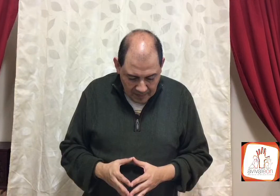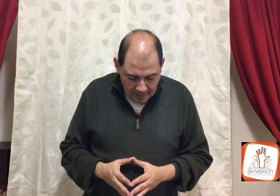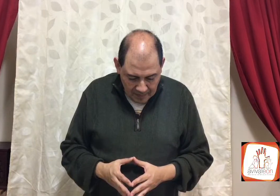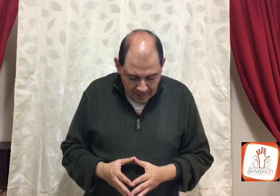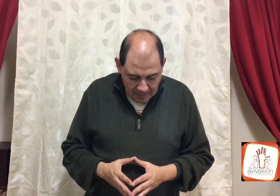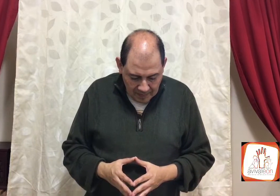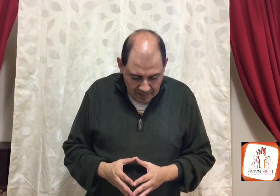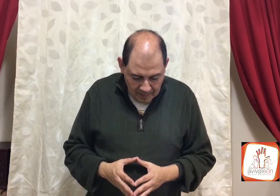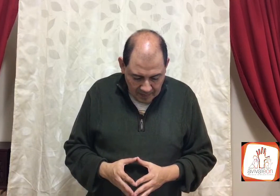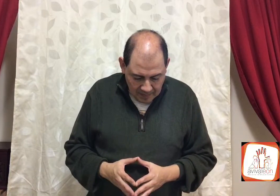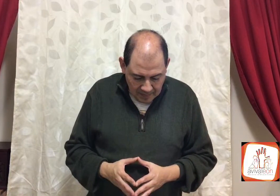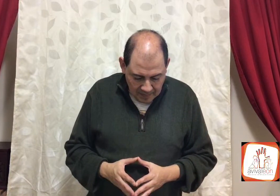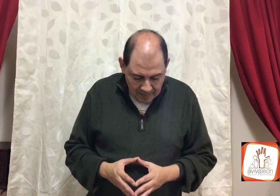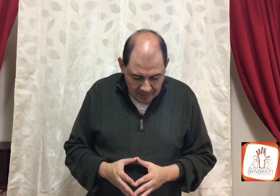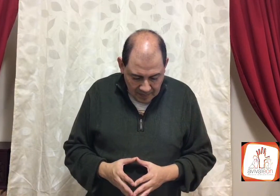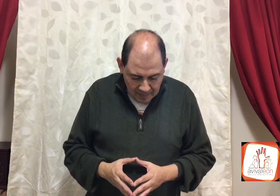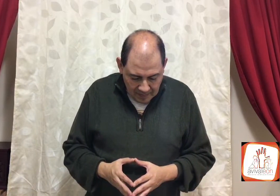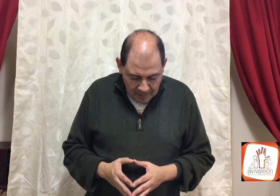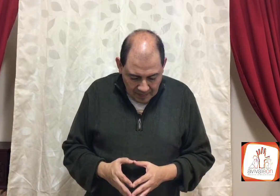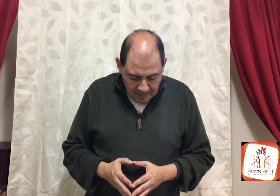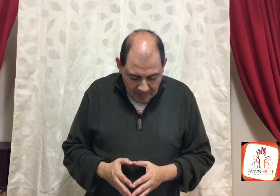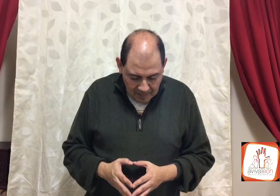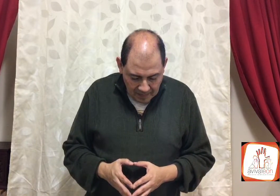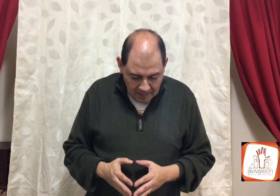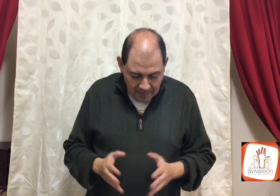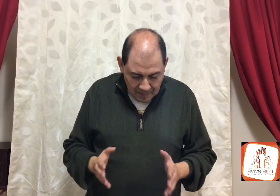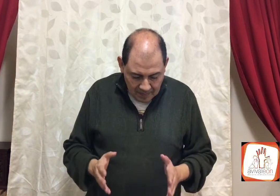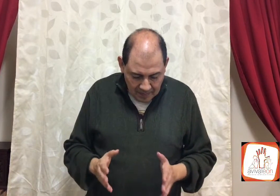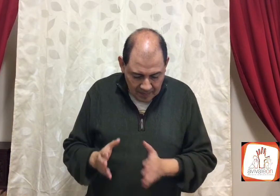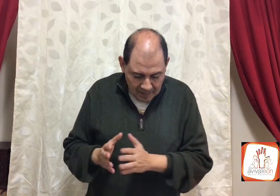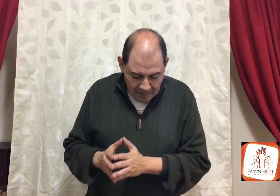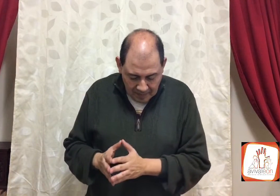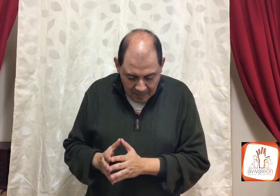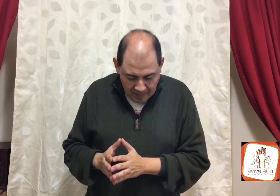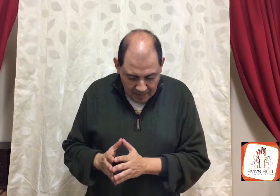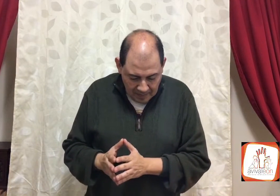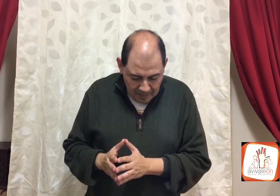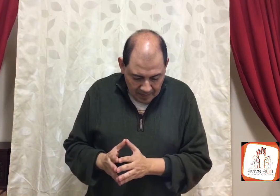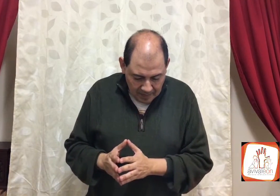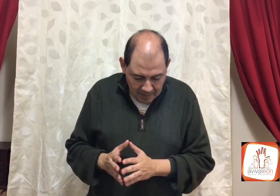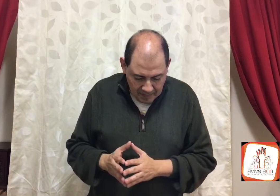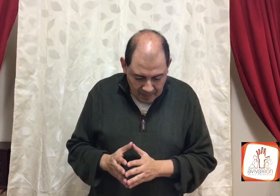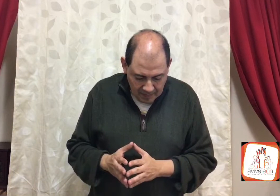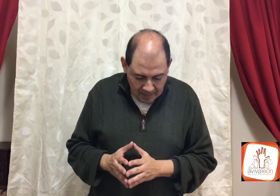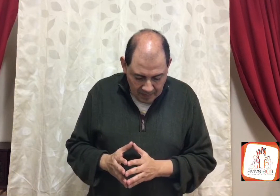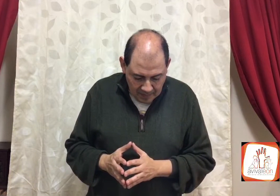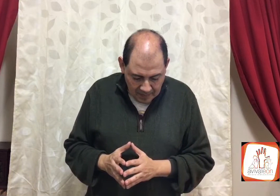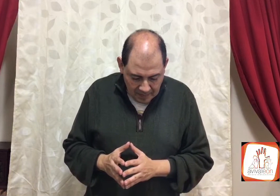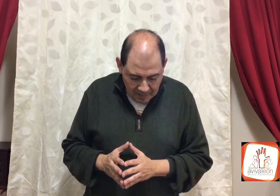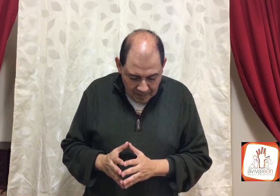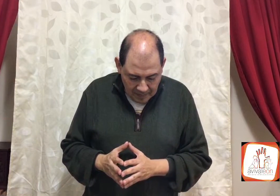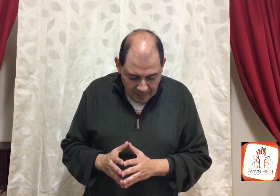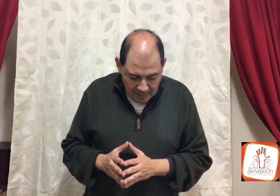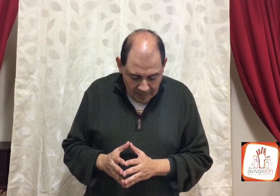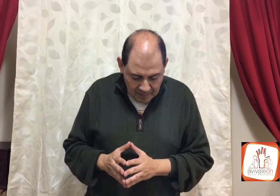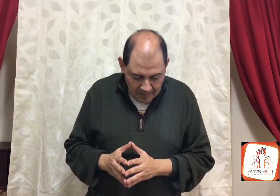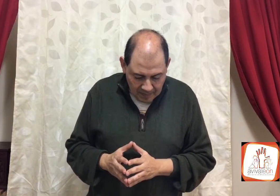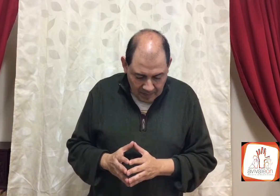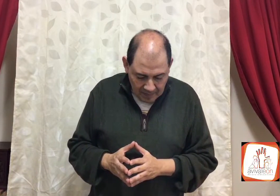Quédate en mi casa, y serás para mí padre y sacerdote, y yo te daré diez ciclos de plata